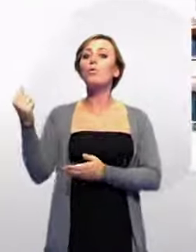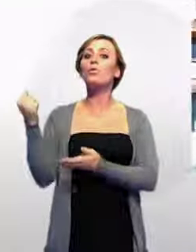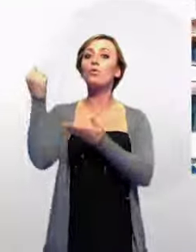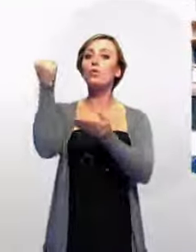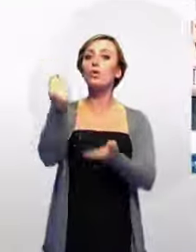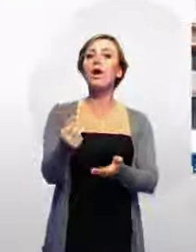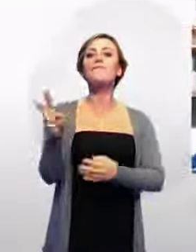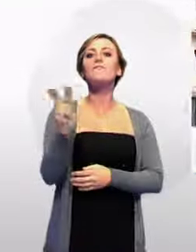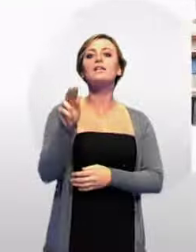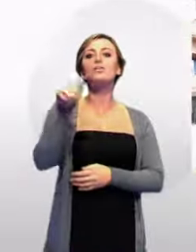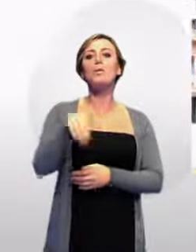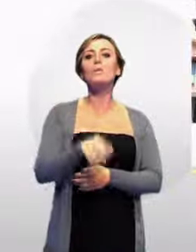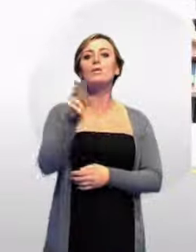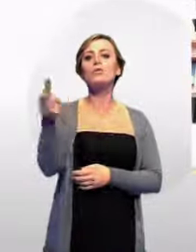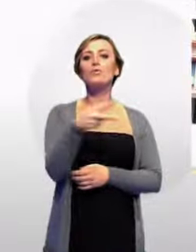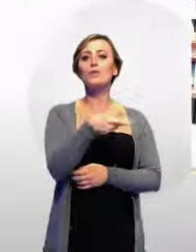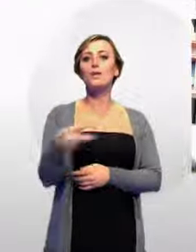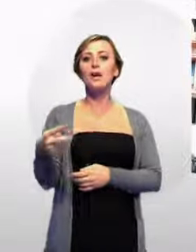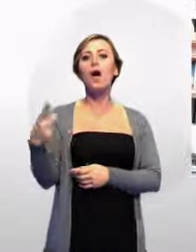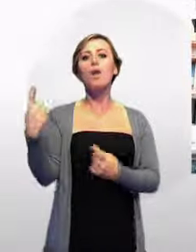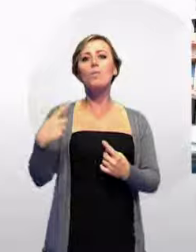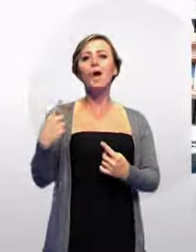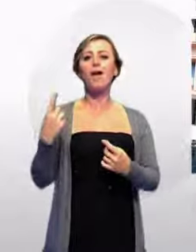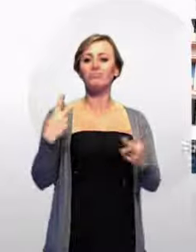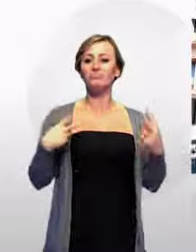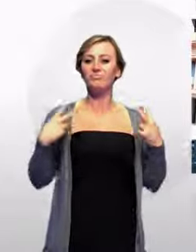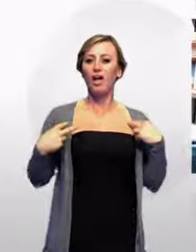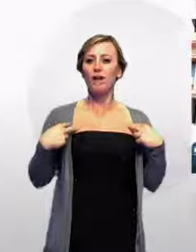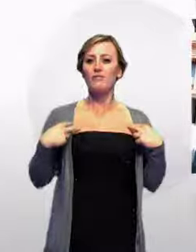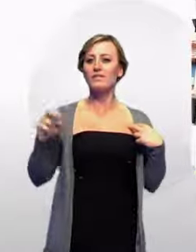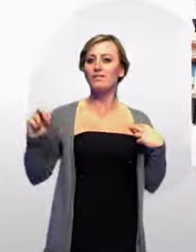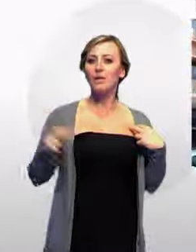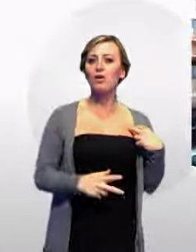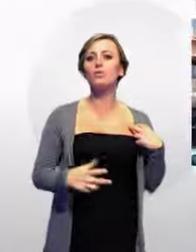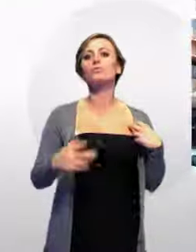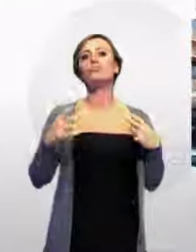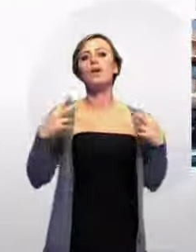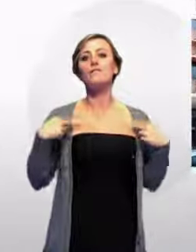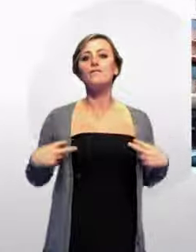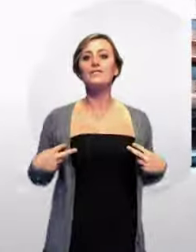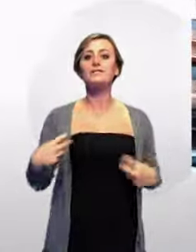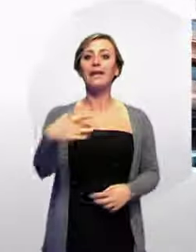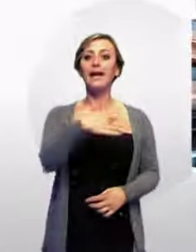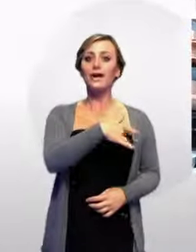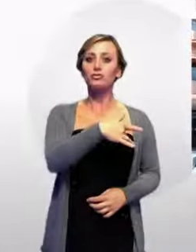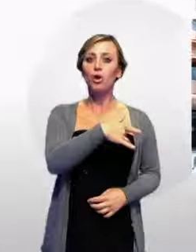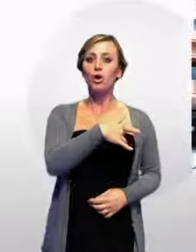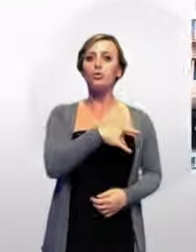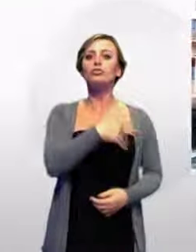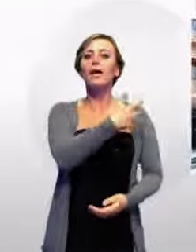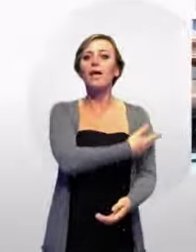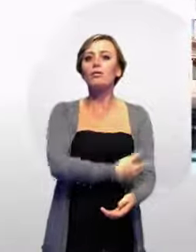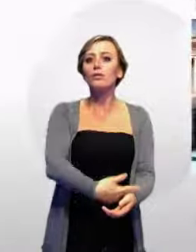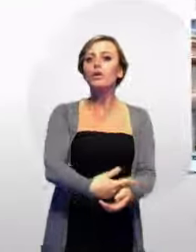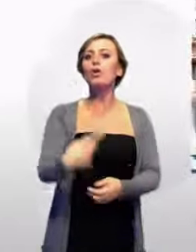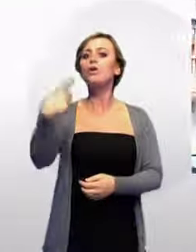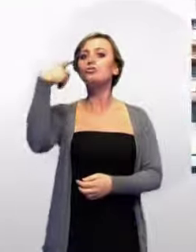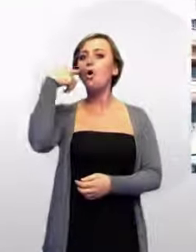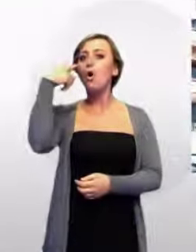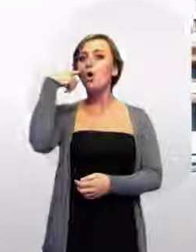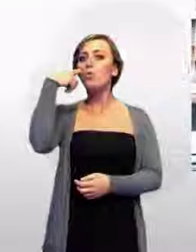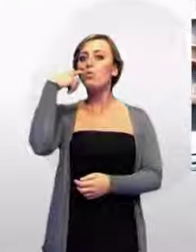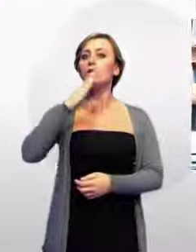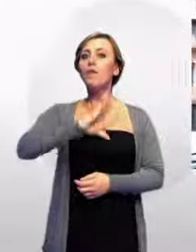endocrinologiche, oculistiche, le mammografie, le TAC, le risonanze magnetiche, vari tipi di ecografia,